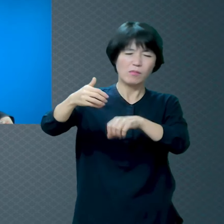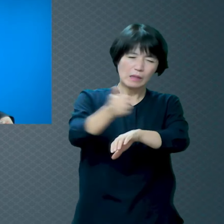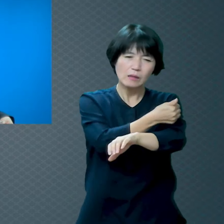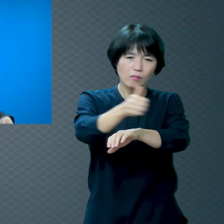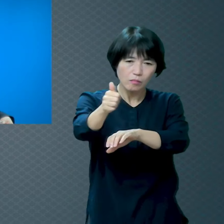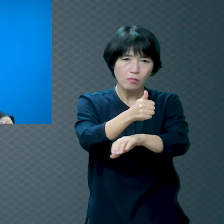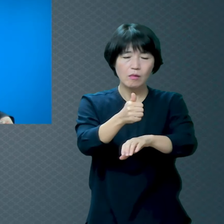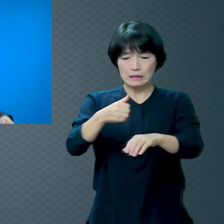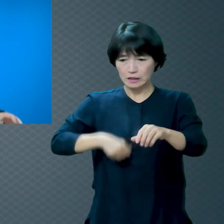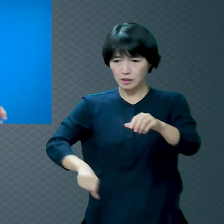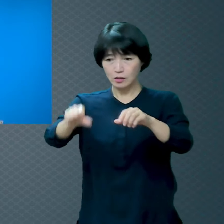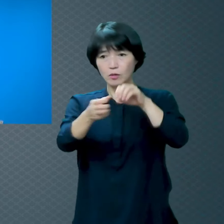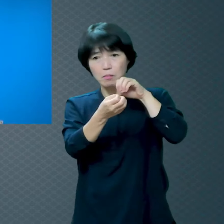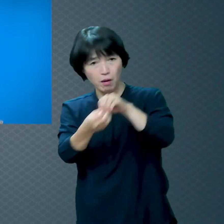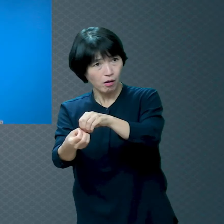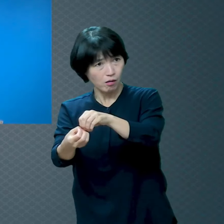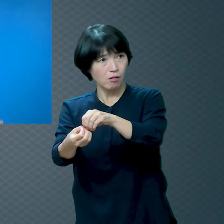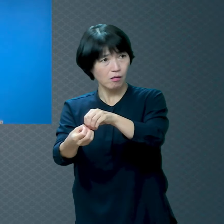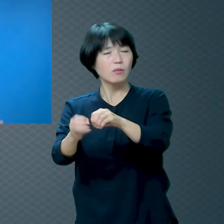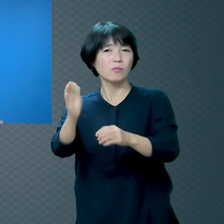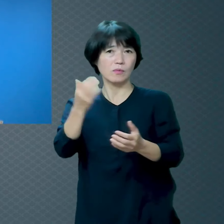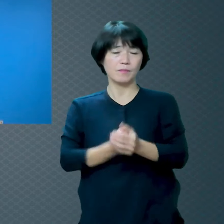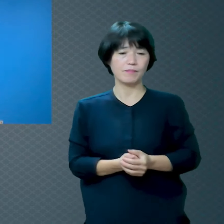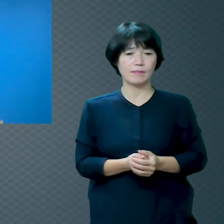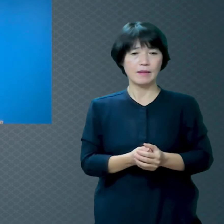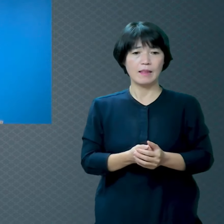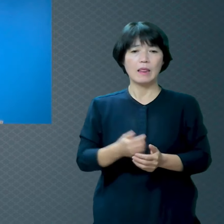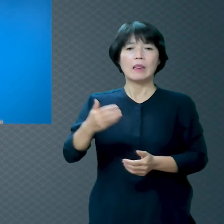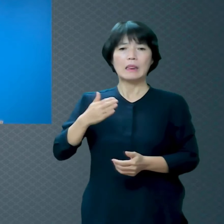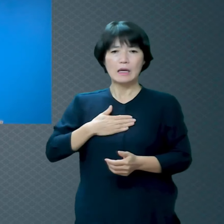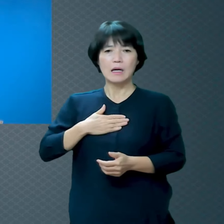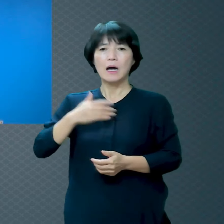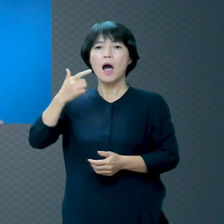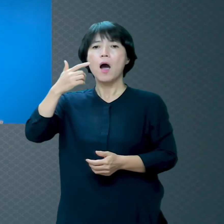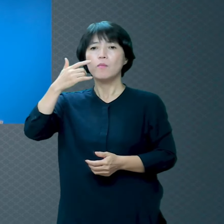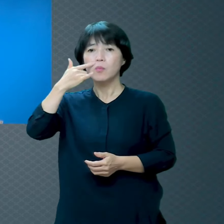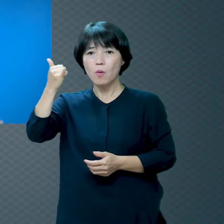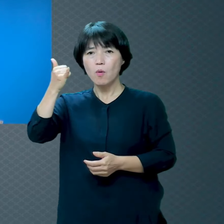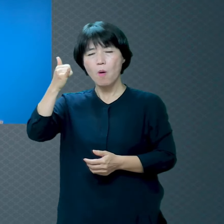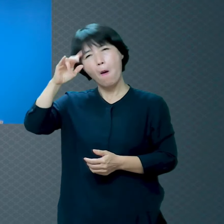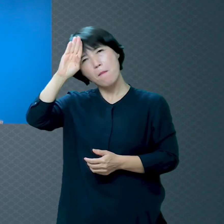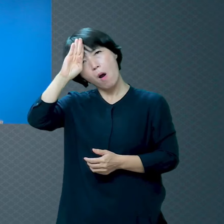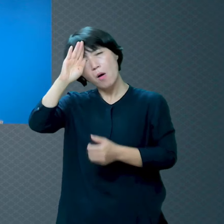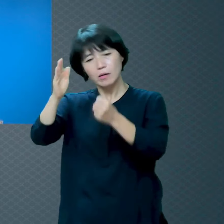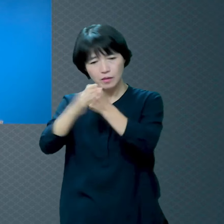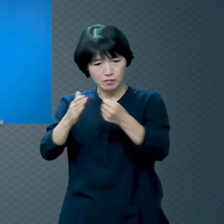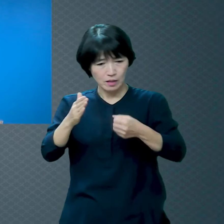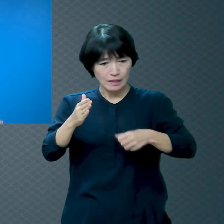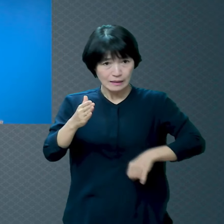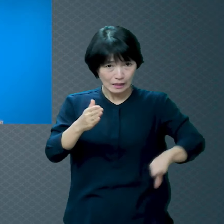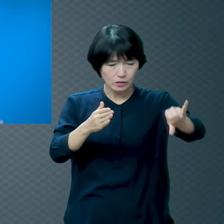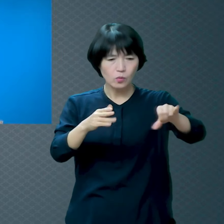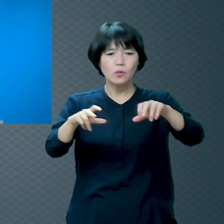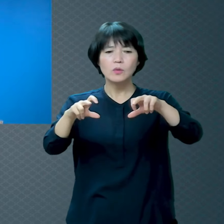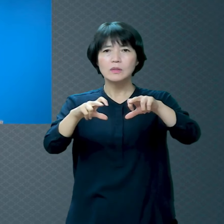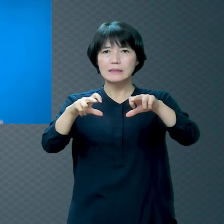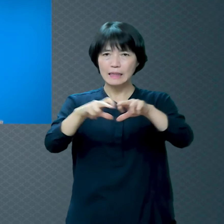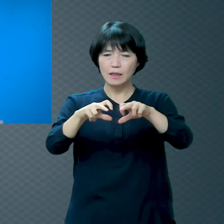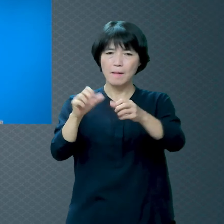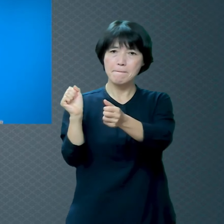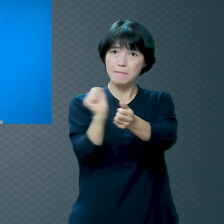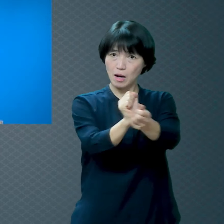아파요 그래서 자식을 낳았는데 장애가 있잖아요 자식만 장애가 되는 게 아니고